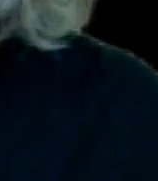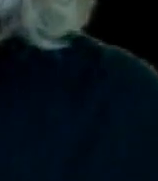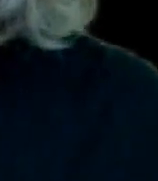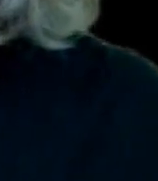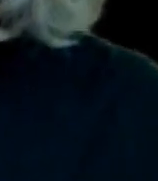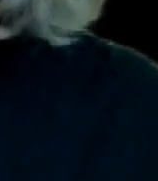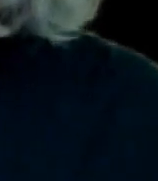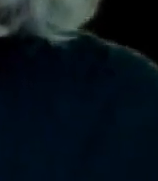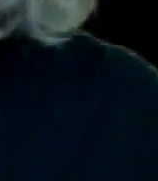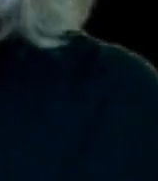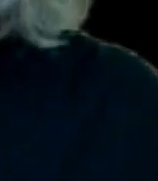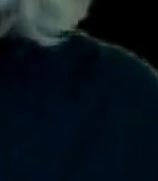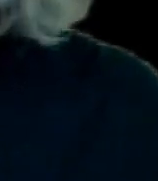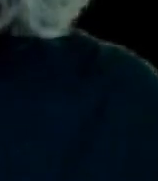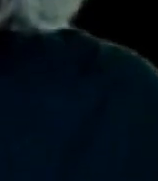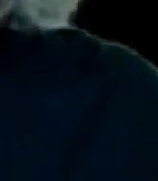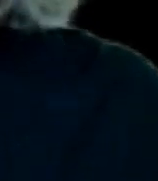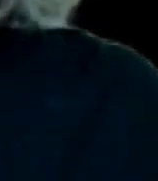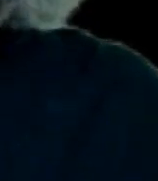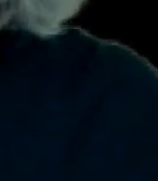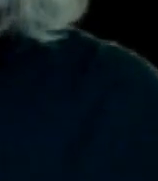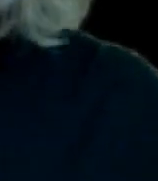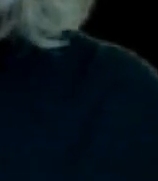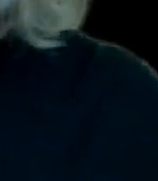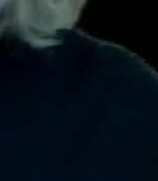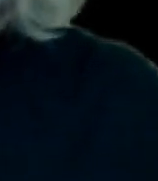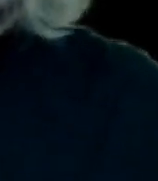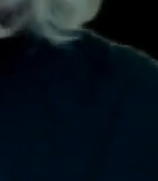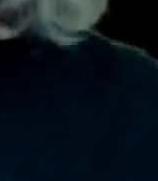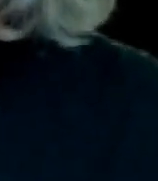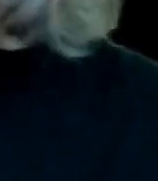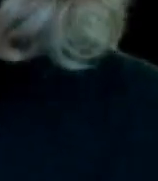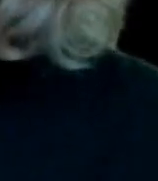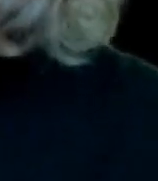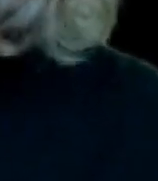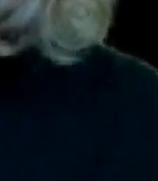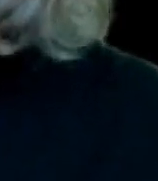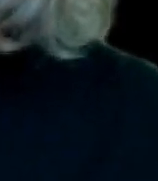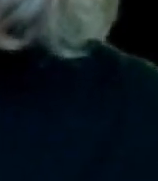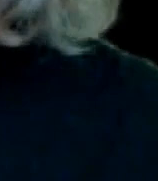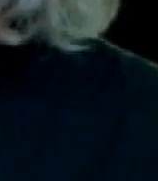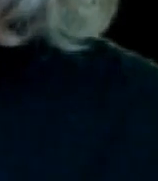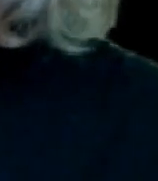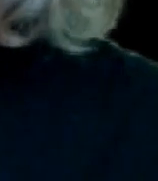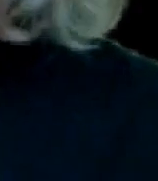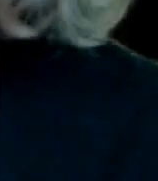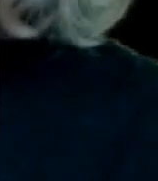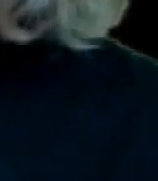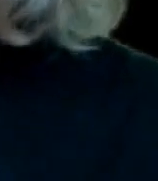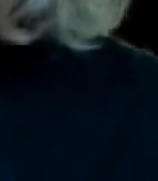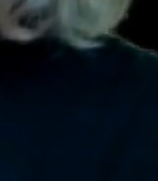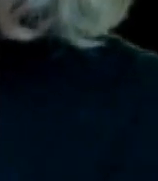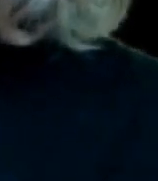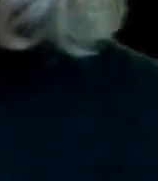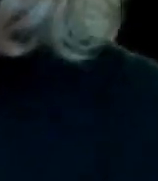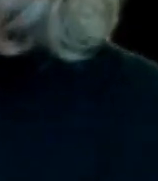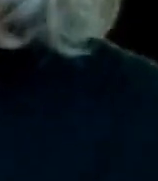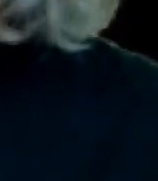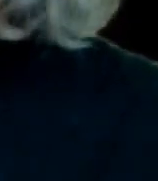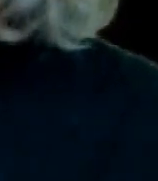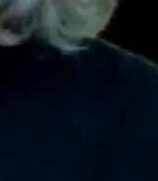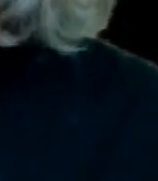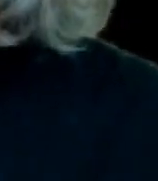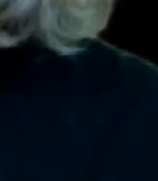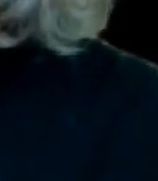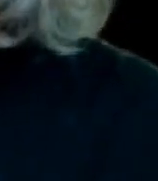mucho problema en el sistema de salud entonces van a tomar como ejemplo a Andrés Manuel y a México en